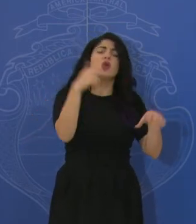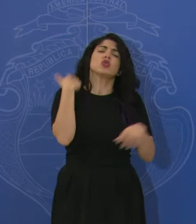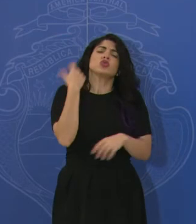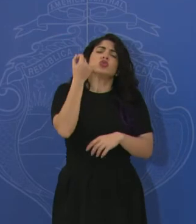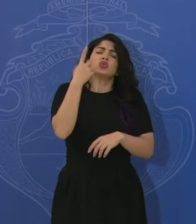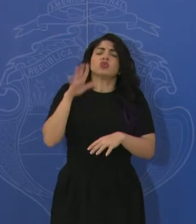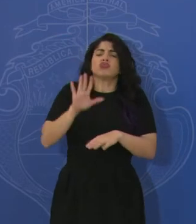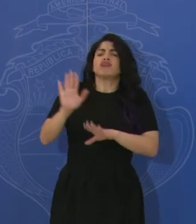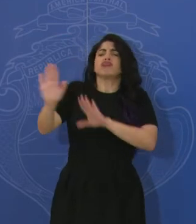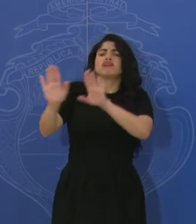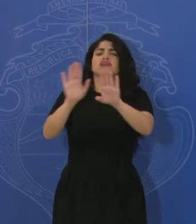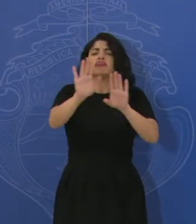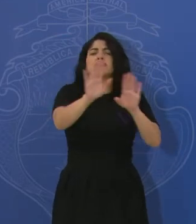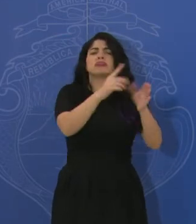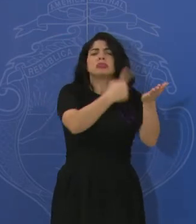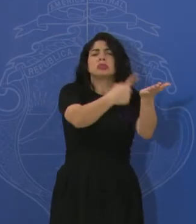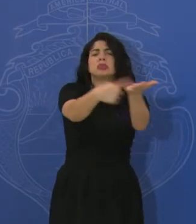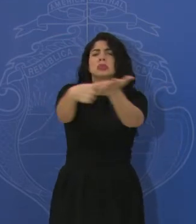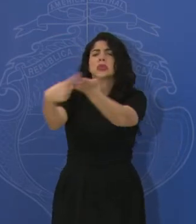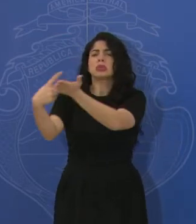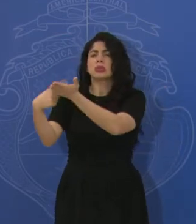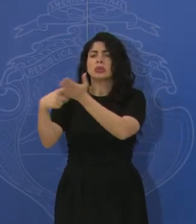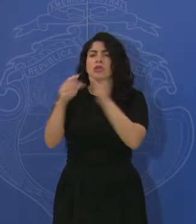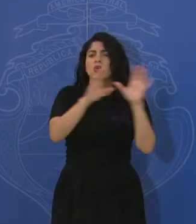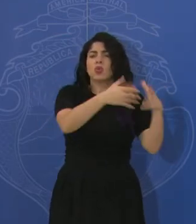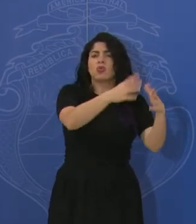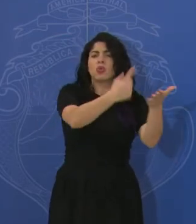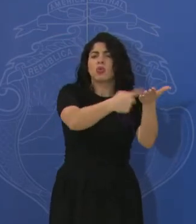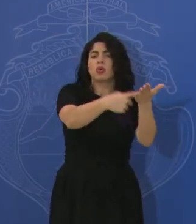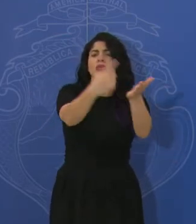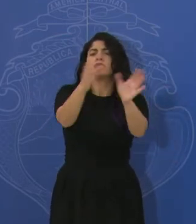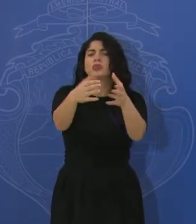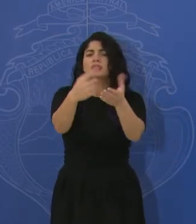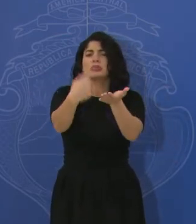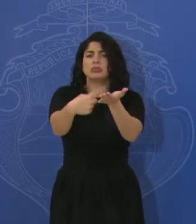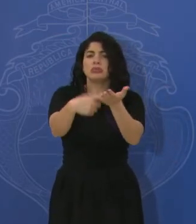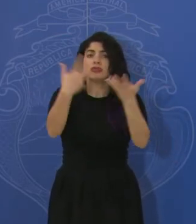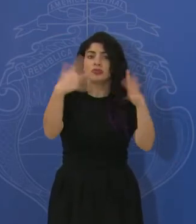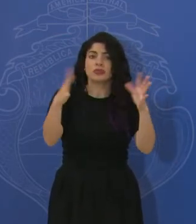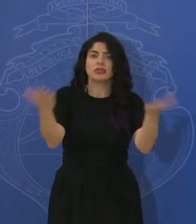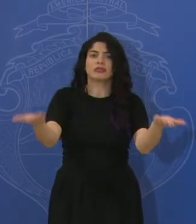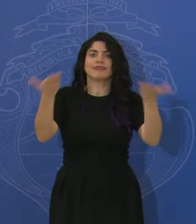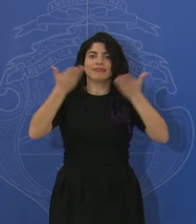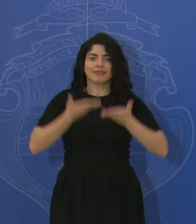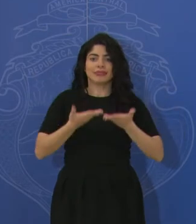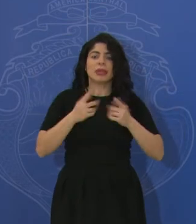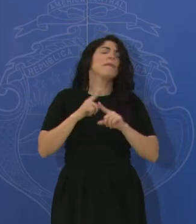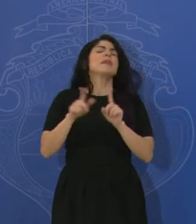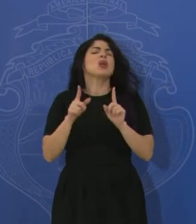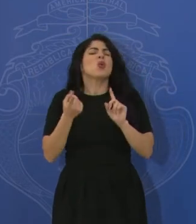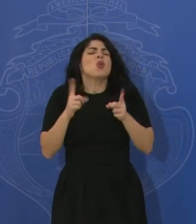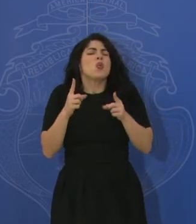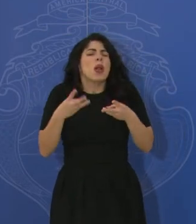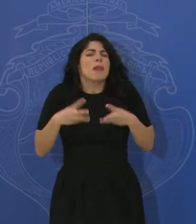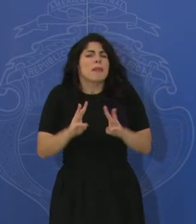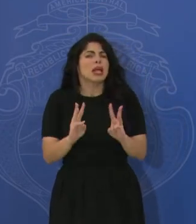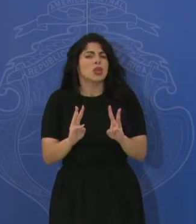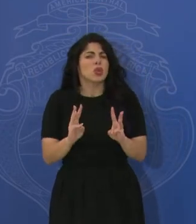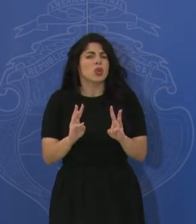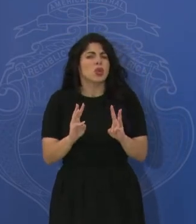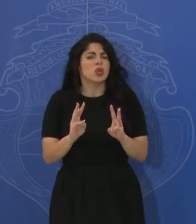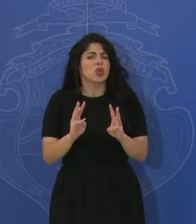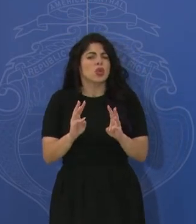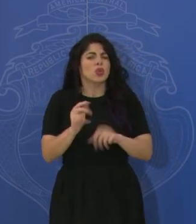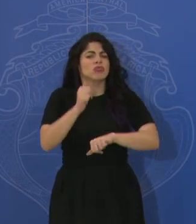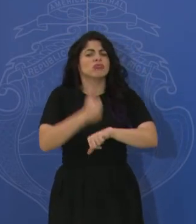los sectores van a valorar con sus bases el tema de la toma de decisiones, pero ¿cuál va a ser el mecanismo que usen para definir ese mecanismo, verdad, de